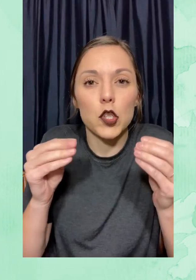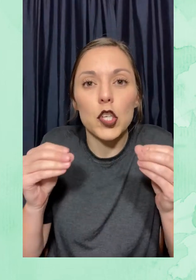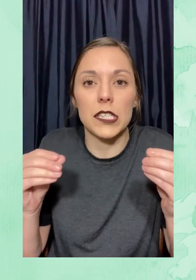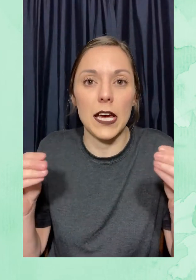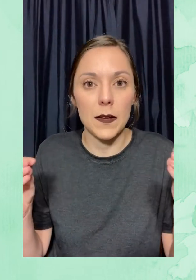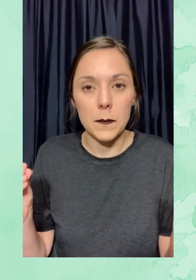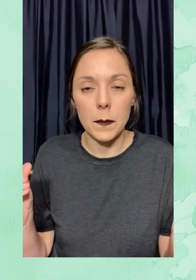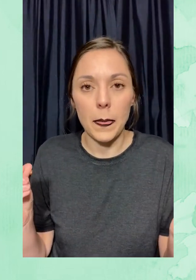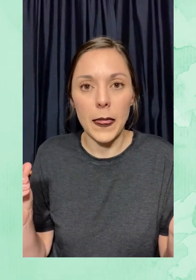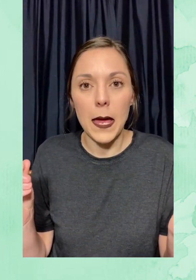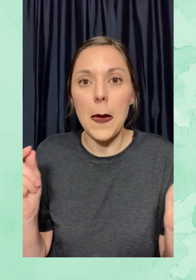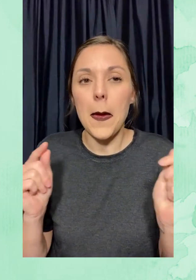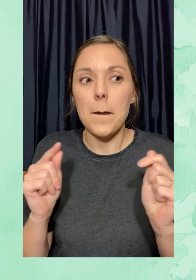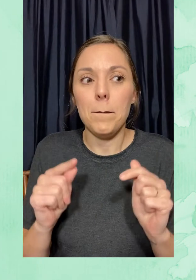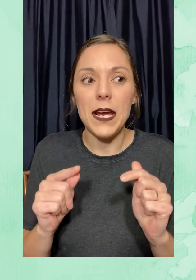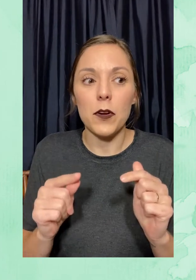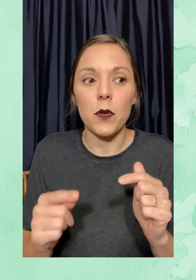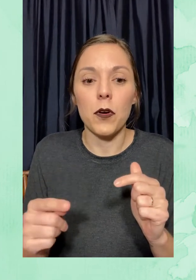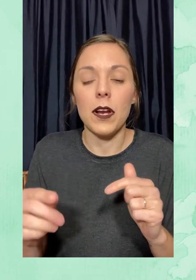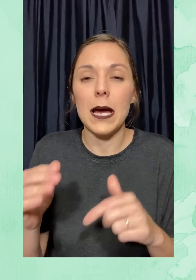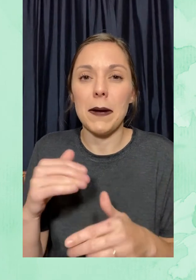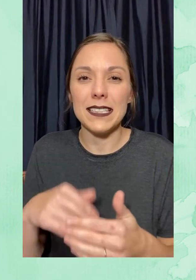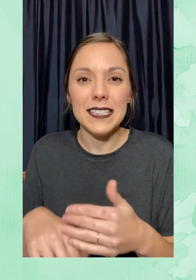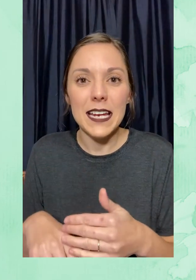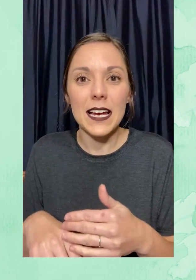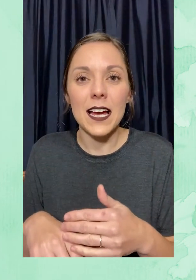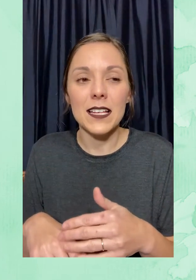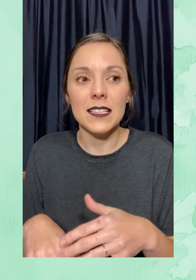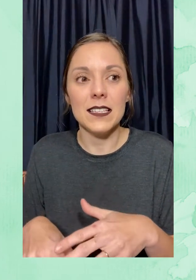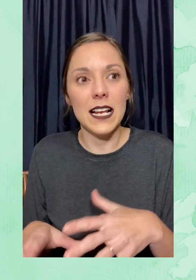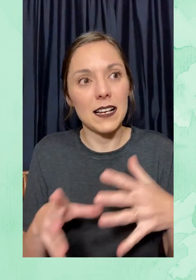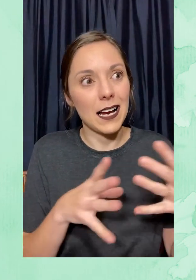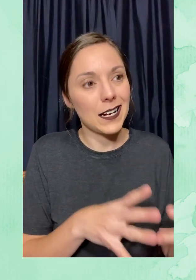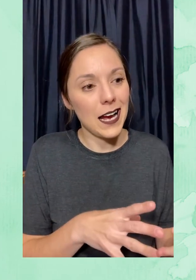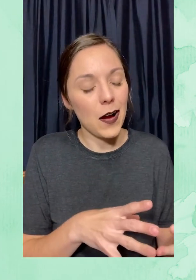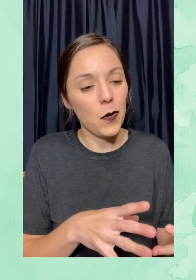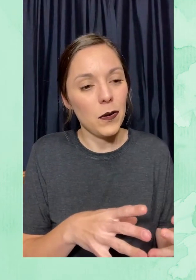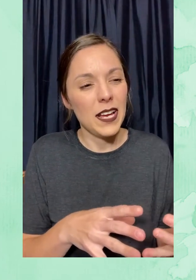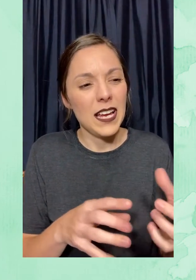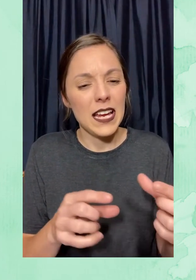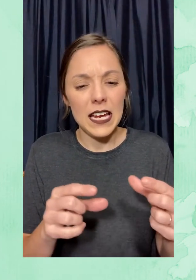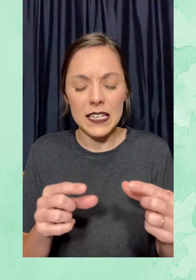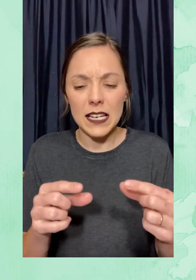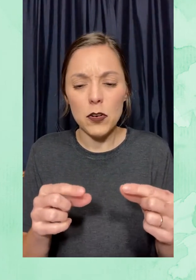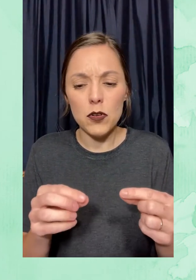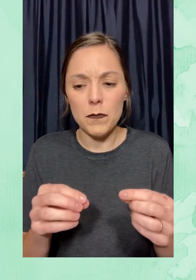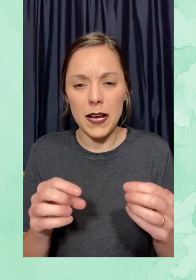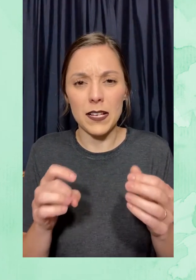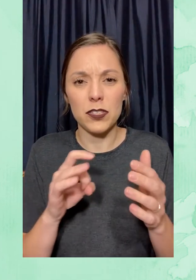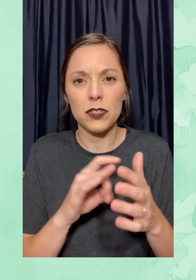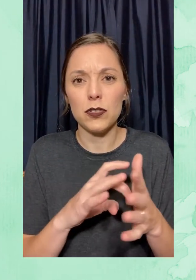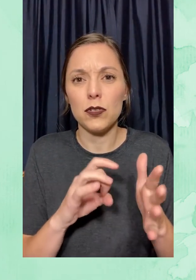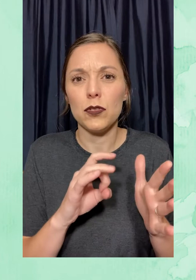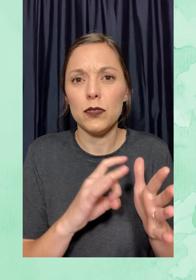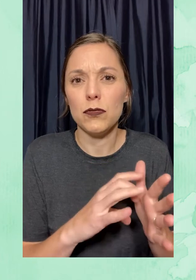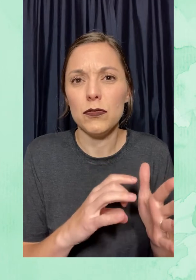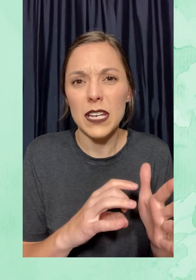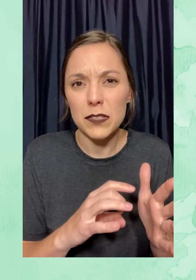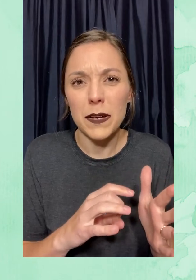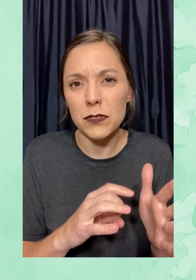grasosa. Pero la manteca del cacao es algo más,